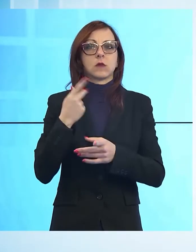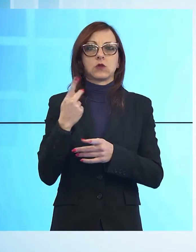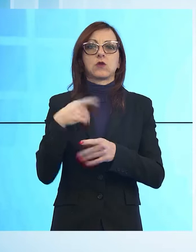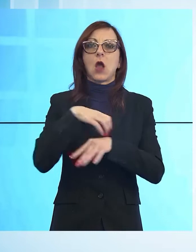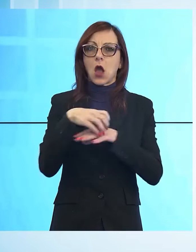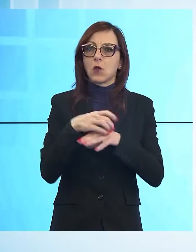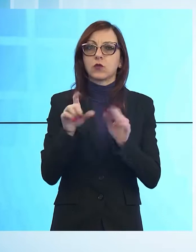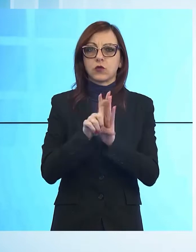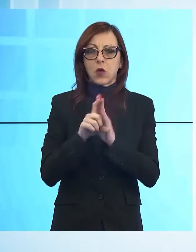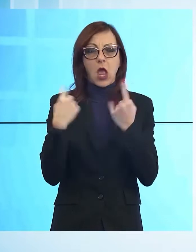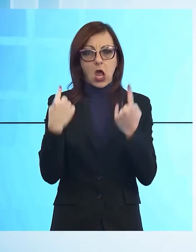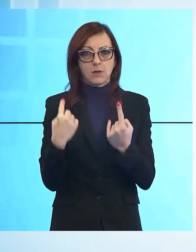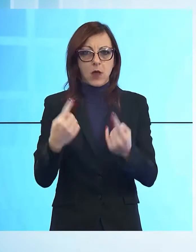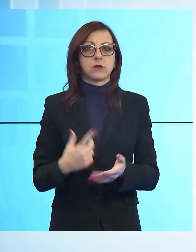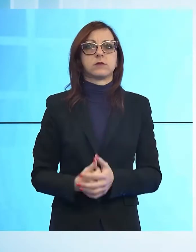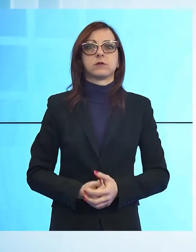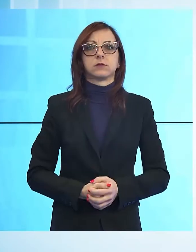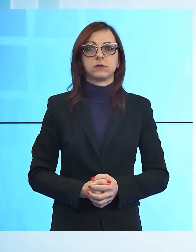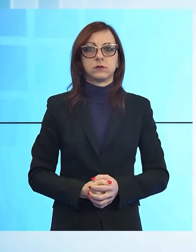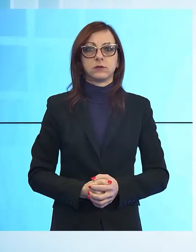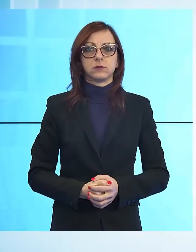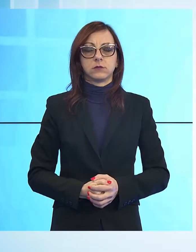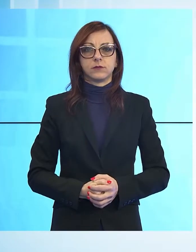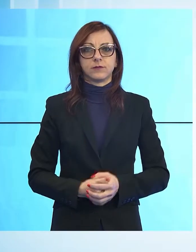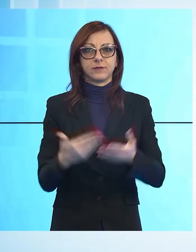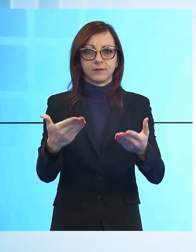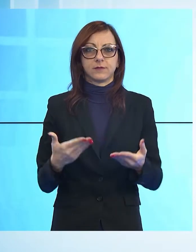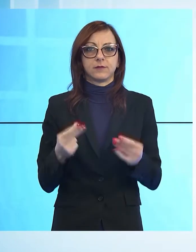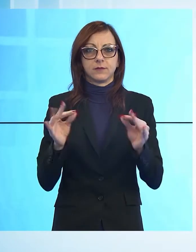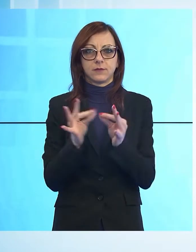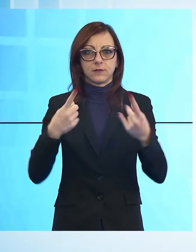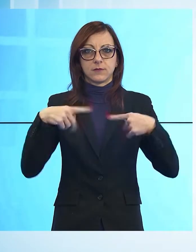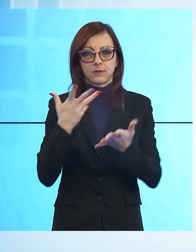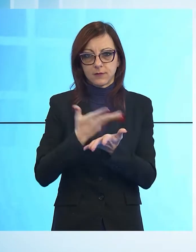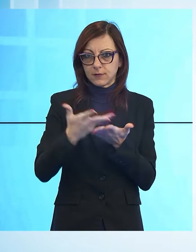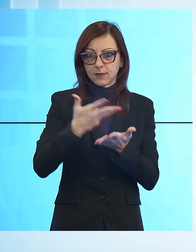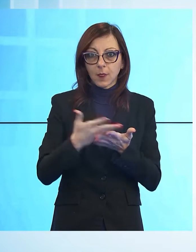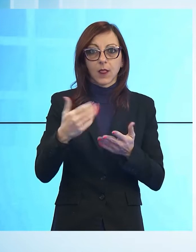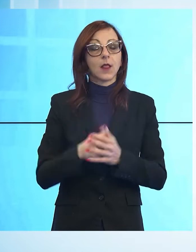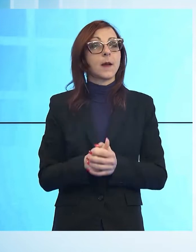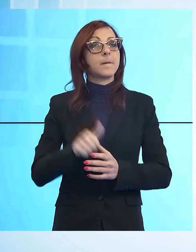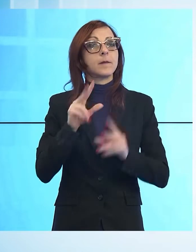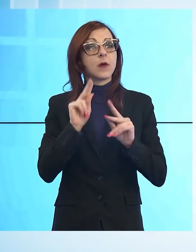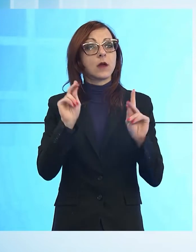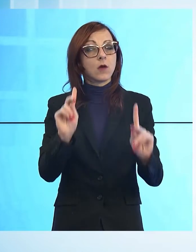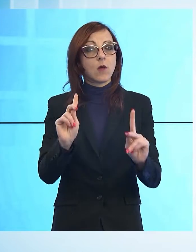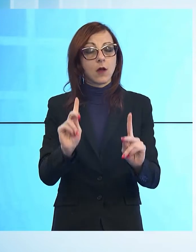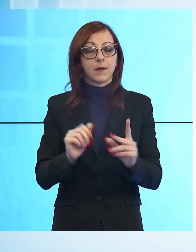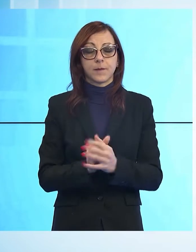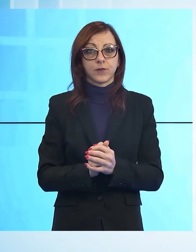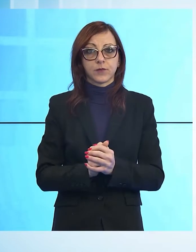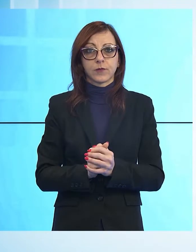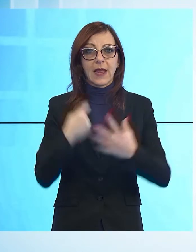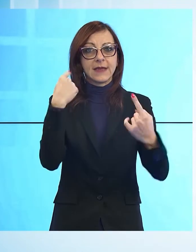'amministrazione comunale. Ben trovati a questo nuovo appuntamento con il TGNO, in primo piano la